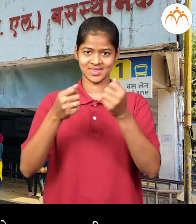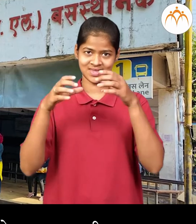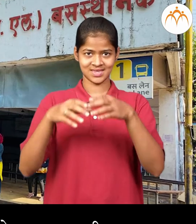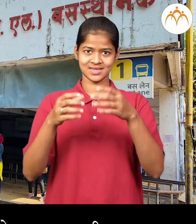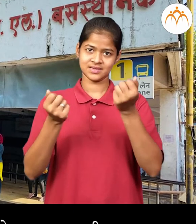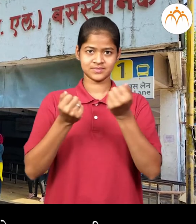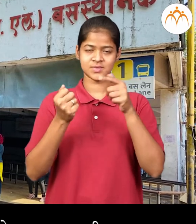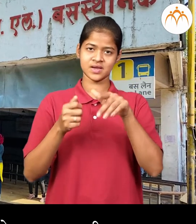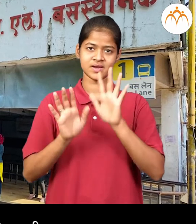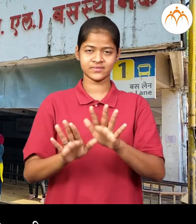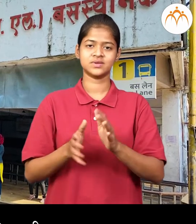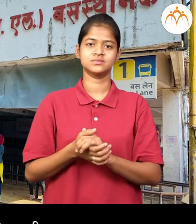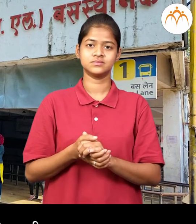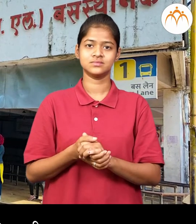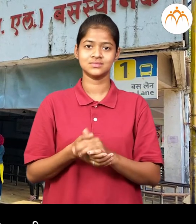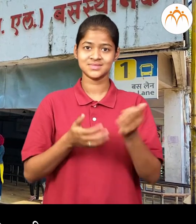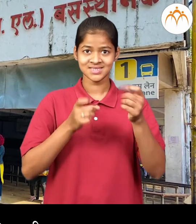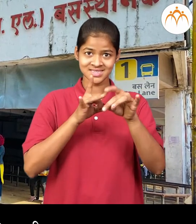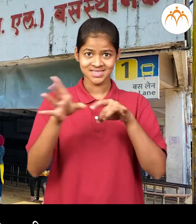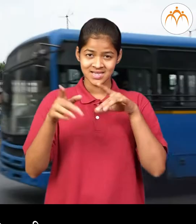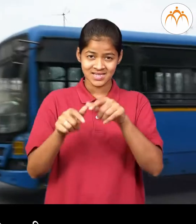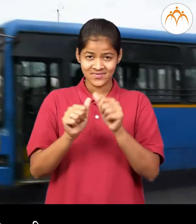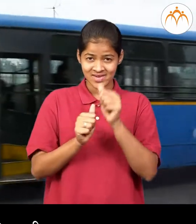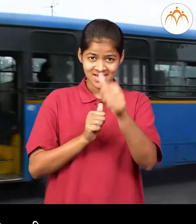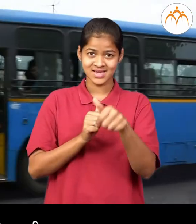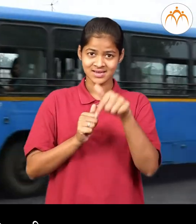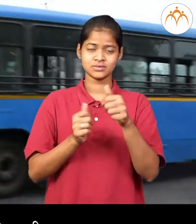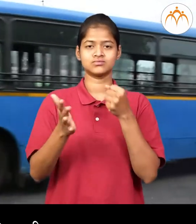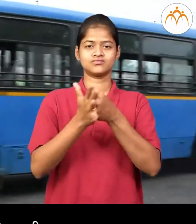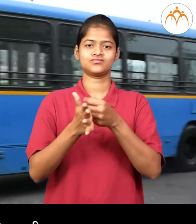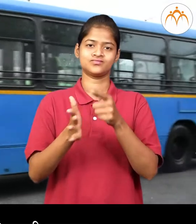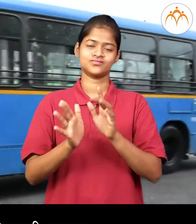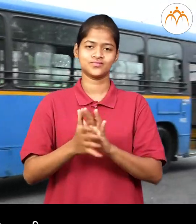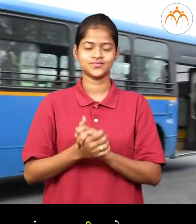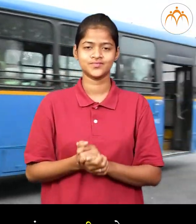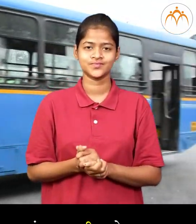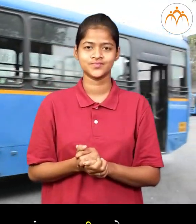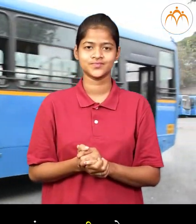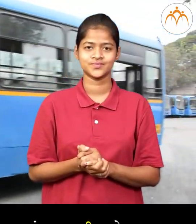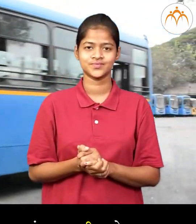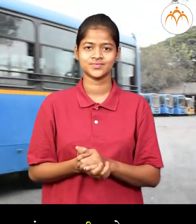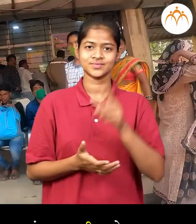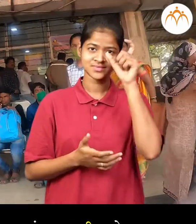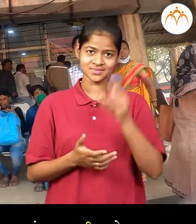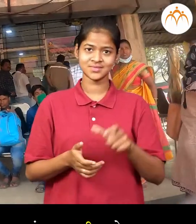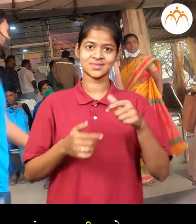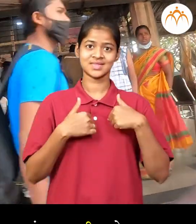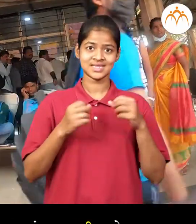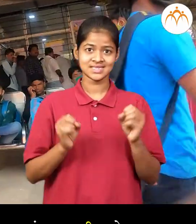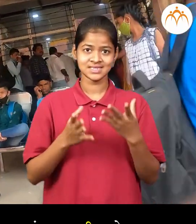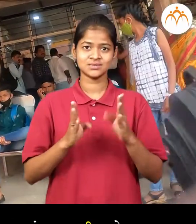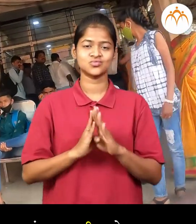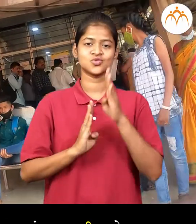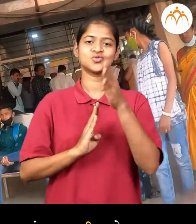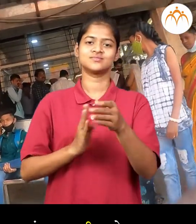ही बस अस्तात त्या शहरातील लामचा ठिकाणी जातात एका ठिकाण हुन दुसर्या